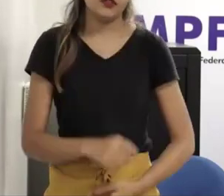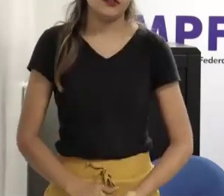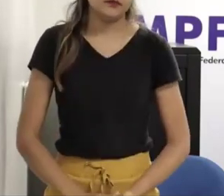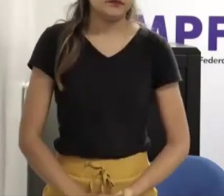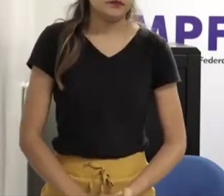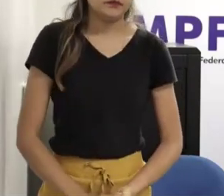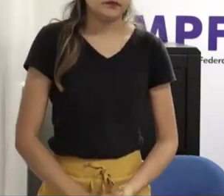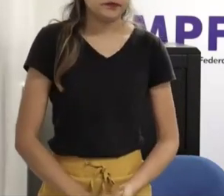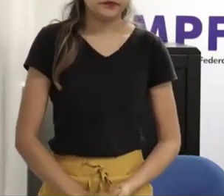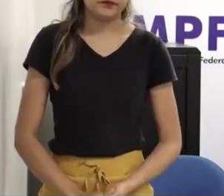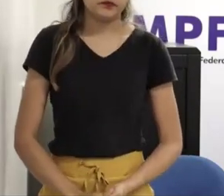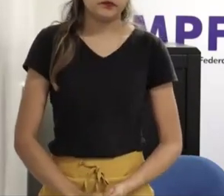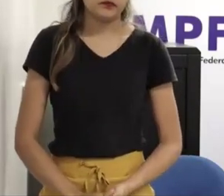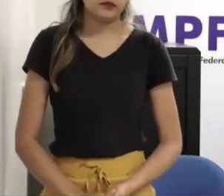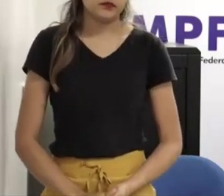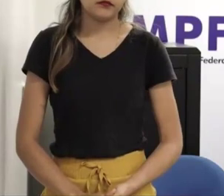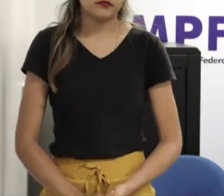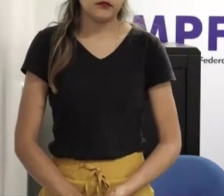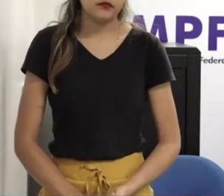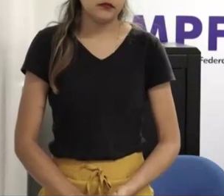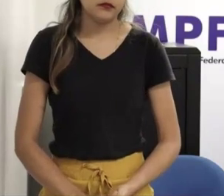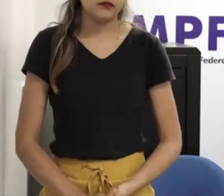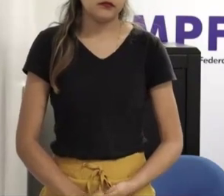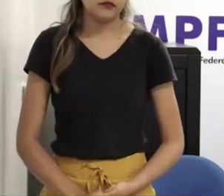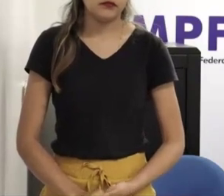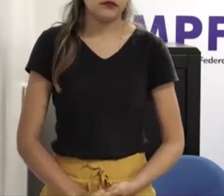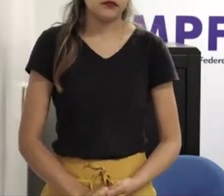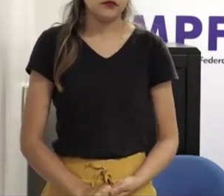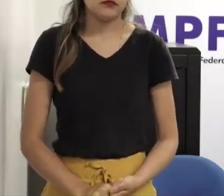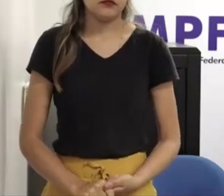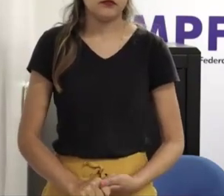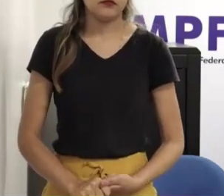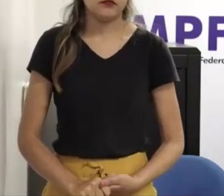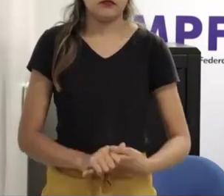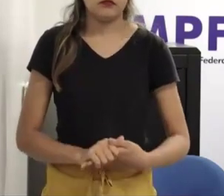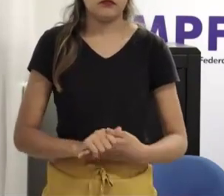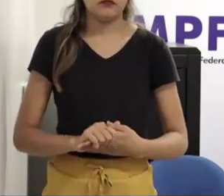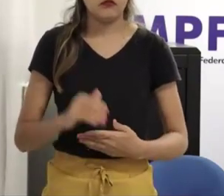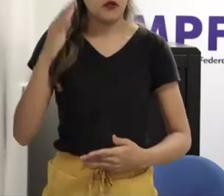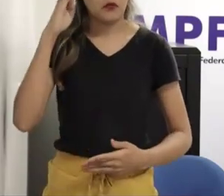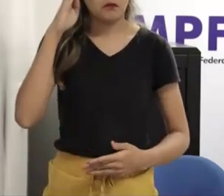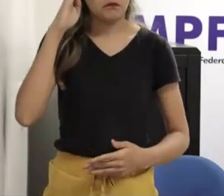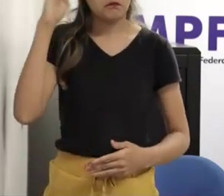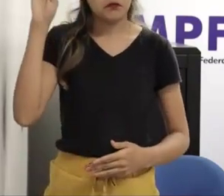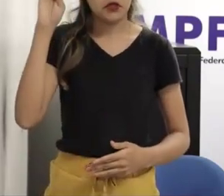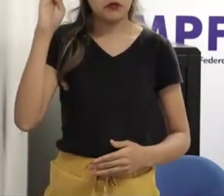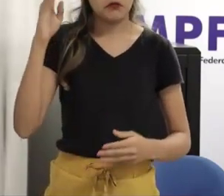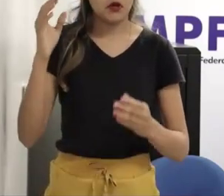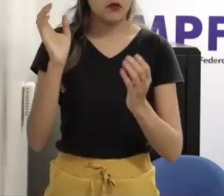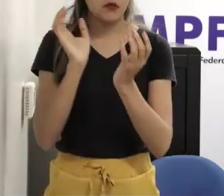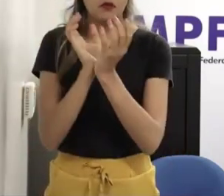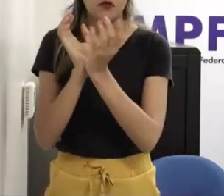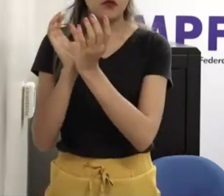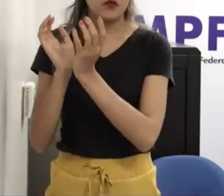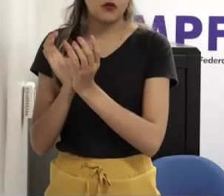socialmente com mais dificuldades ali então realmente quando essa demanda ela chegar até você de